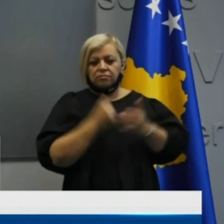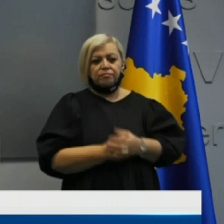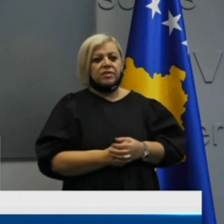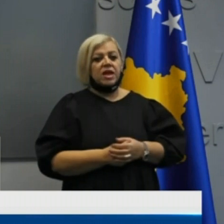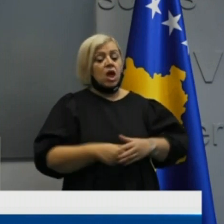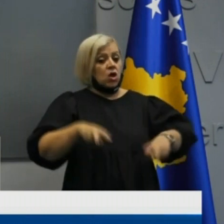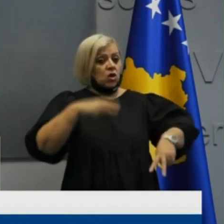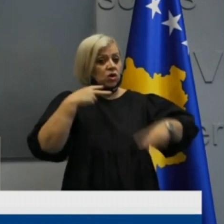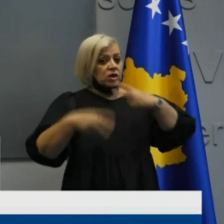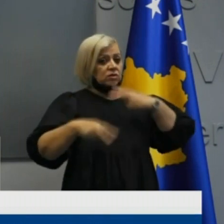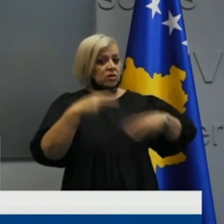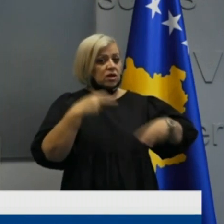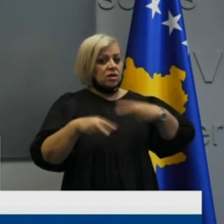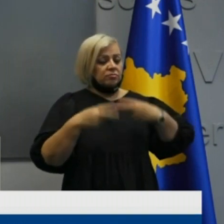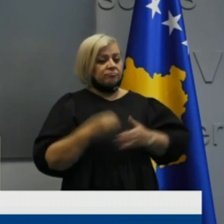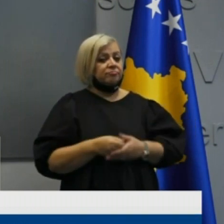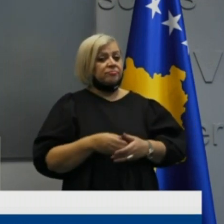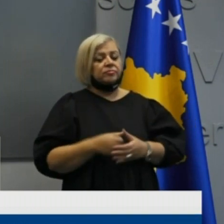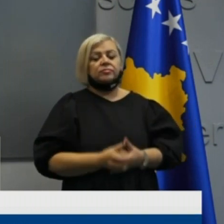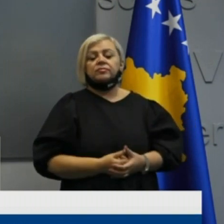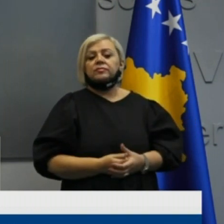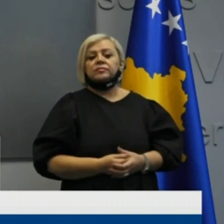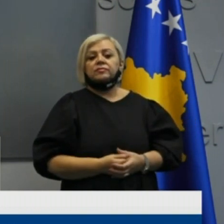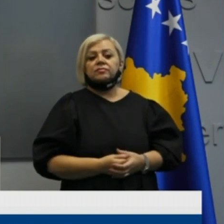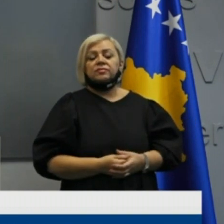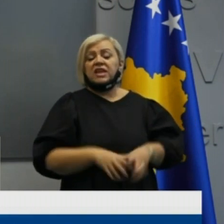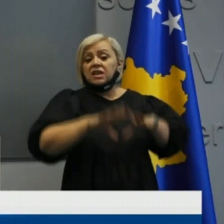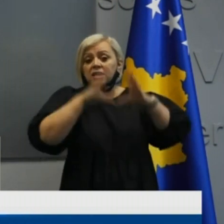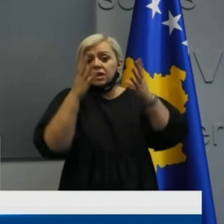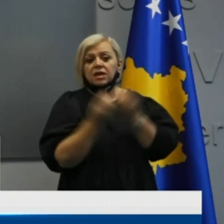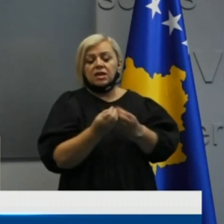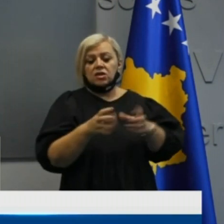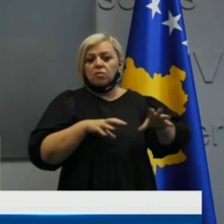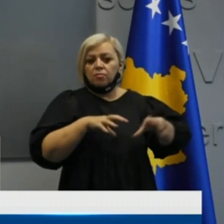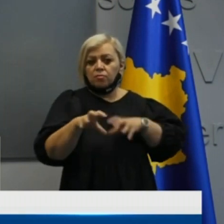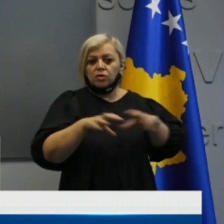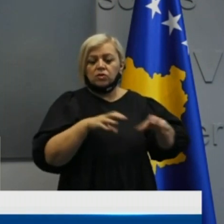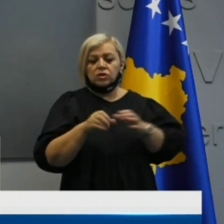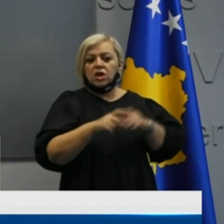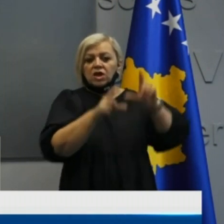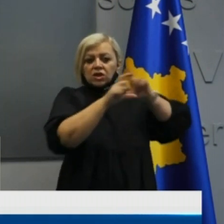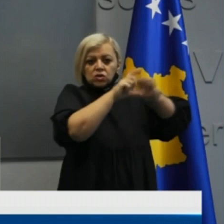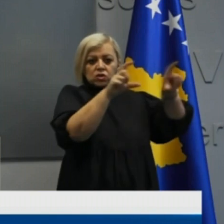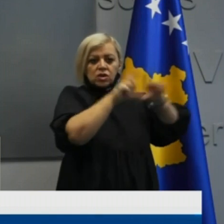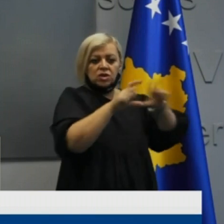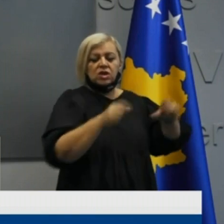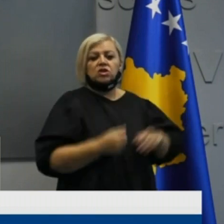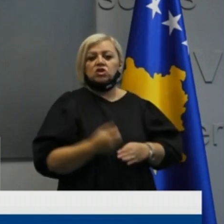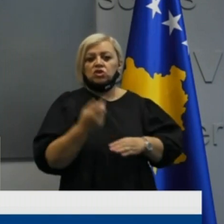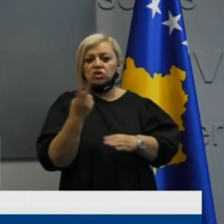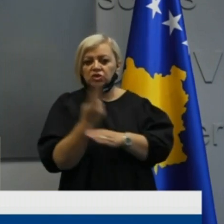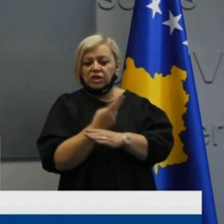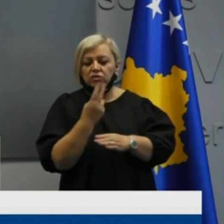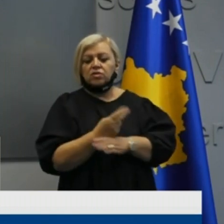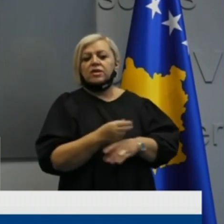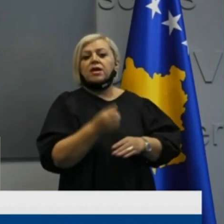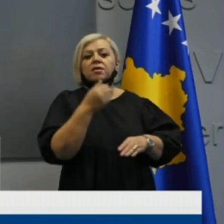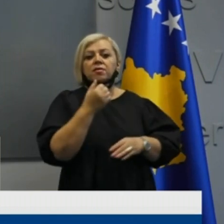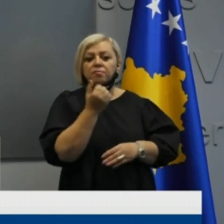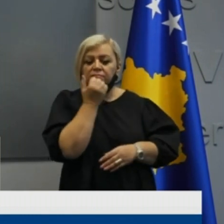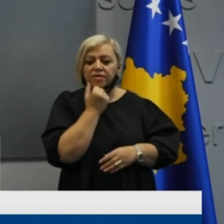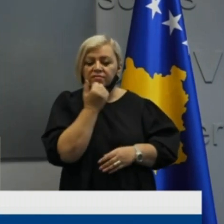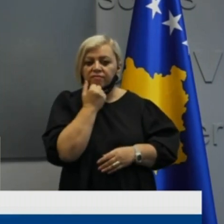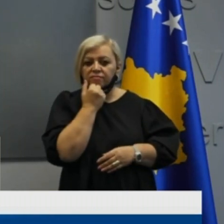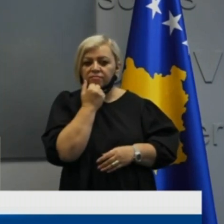në ambjentet e brendshme, dhe të gjithpunojnësit në institucionet publike dhe private që kanë